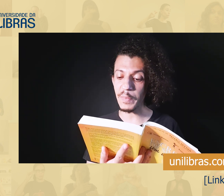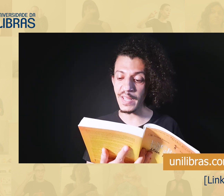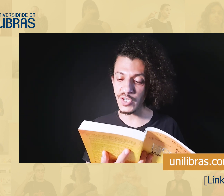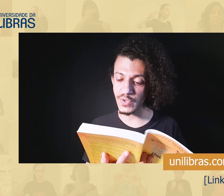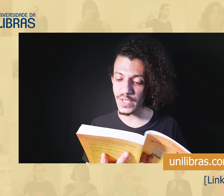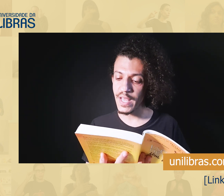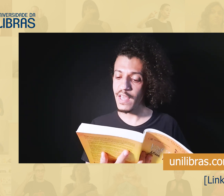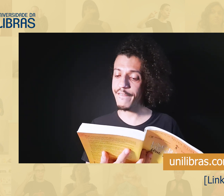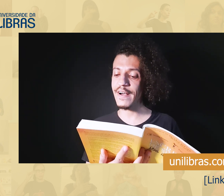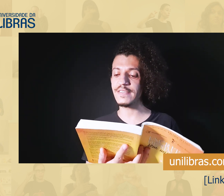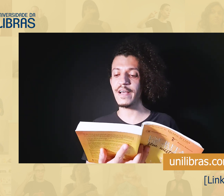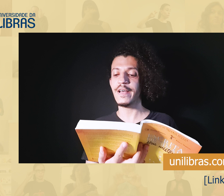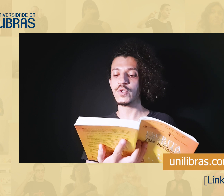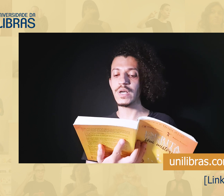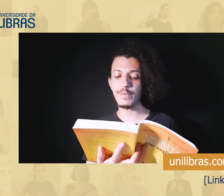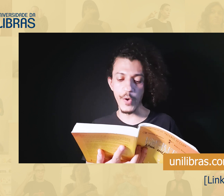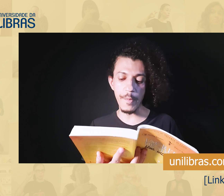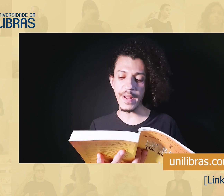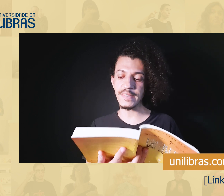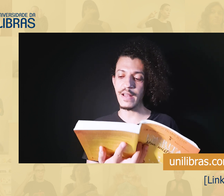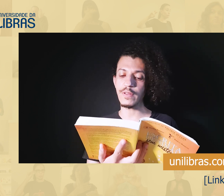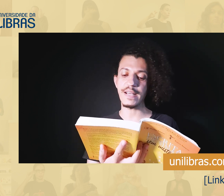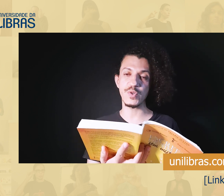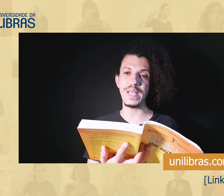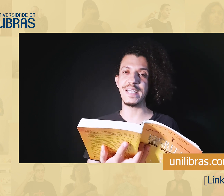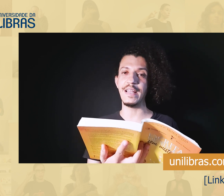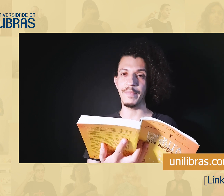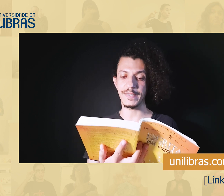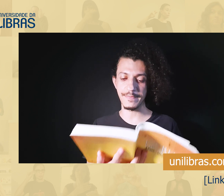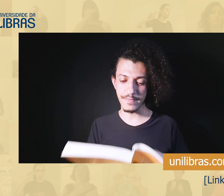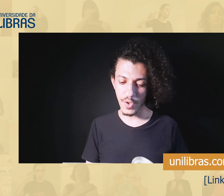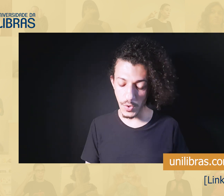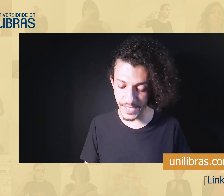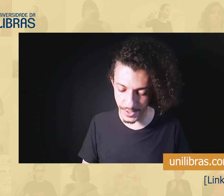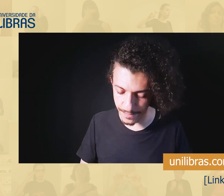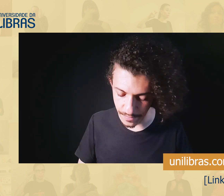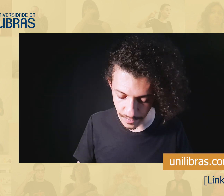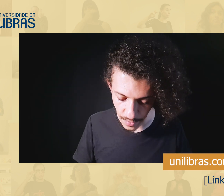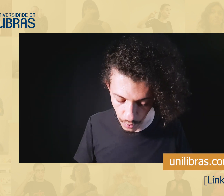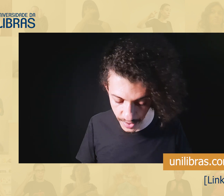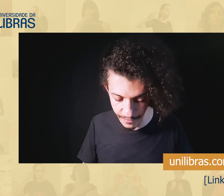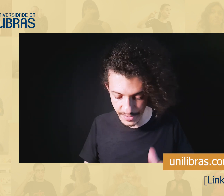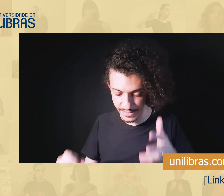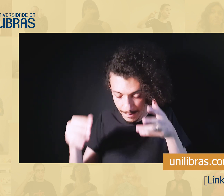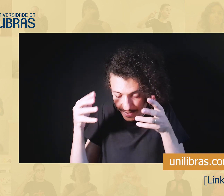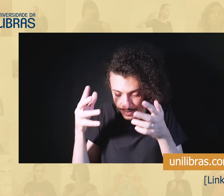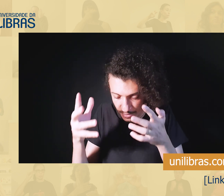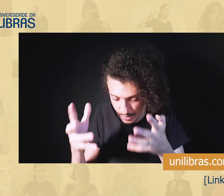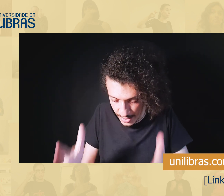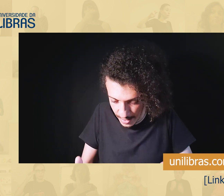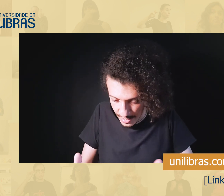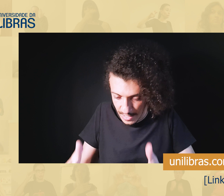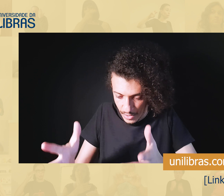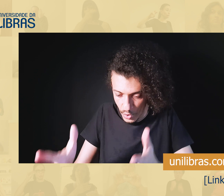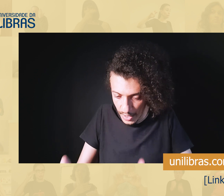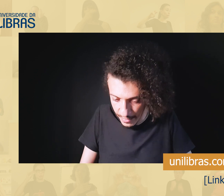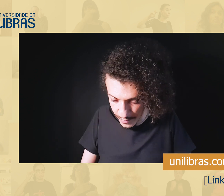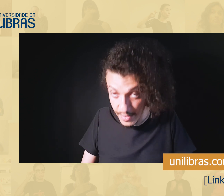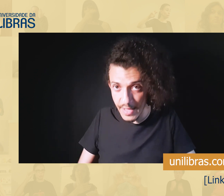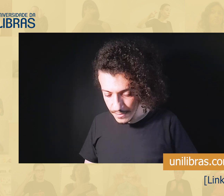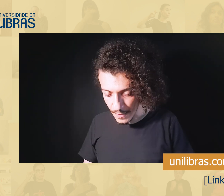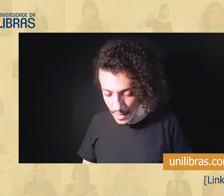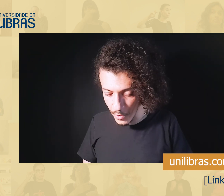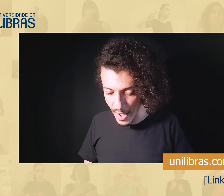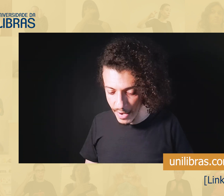sinais aprendidos, e fazer suas próprias anotações em libras. Ou seja, o que você está aprendendo aqui, no